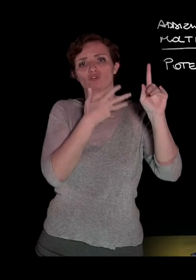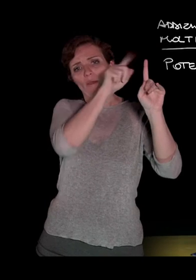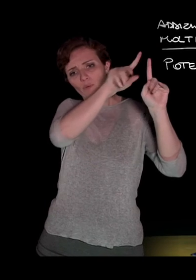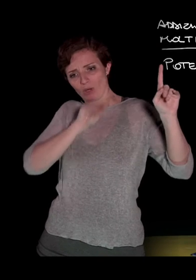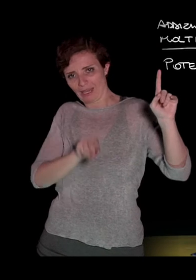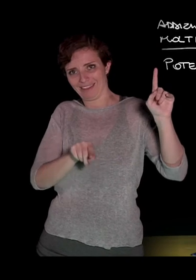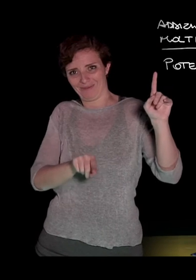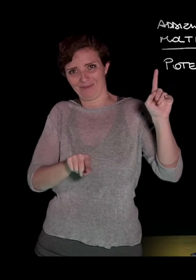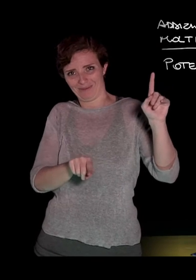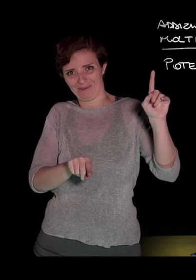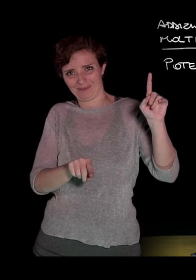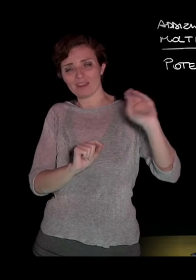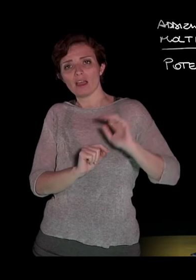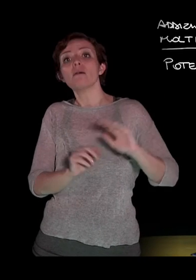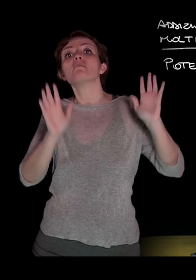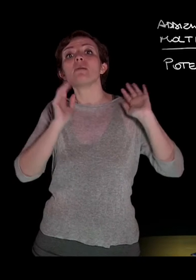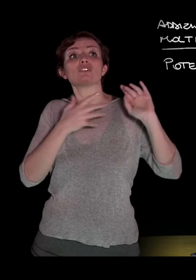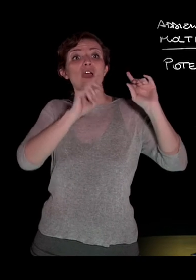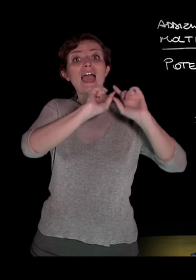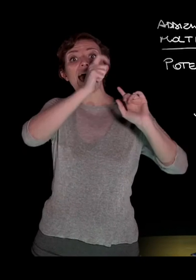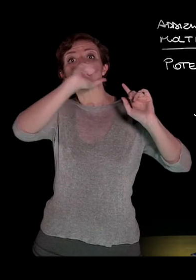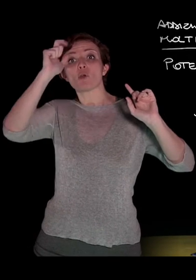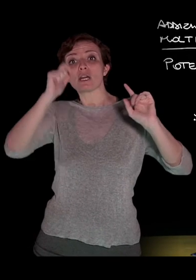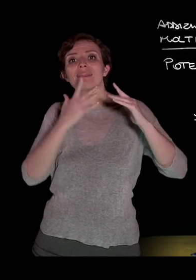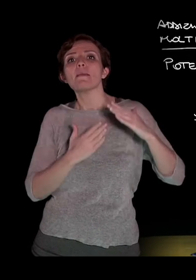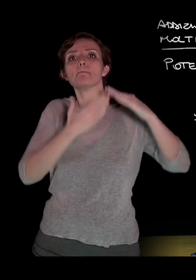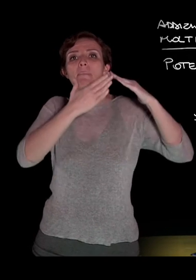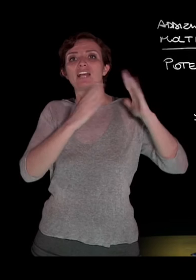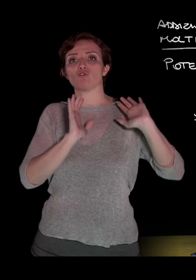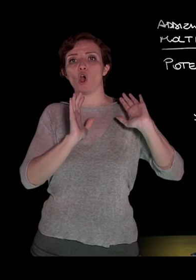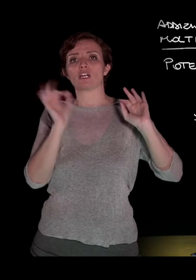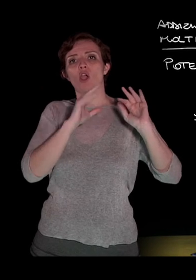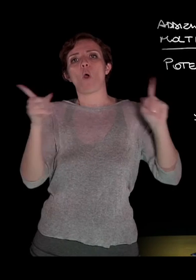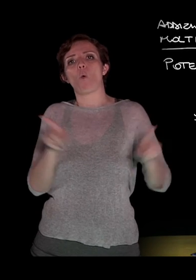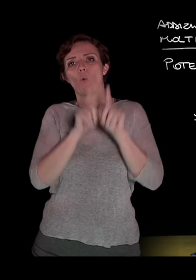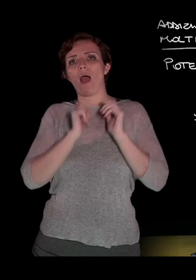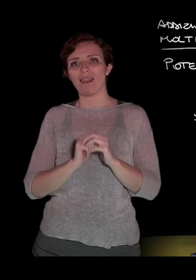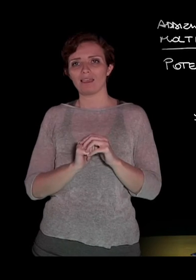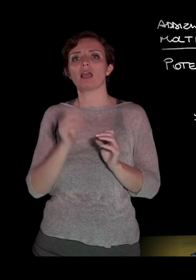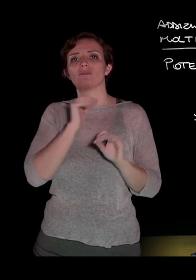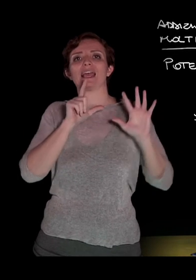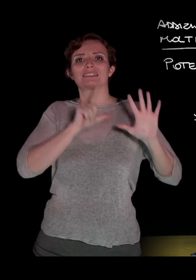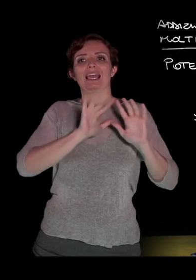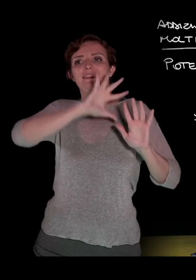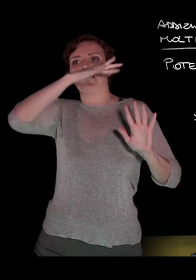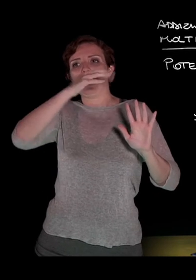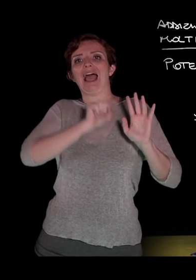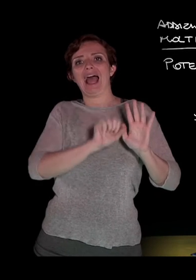esponenti maggiori o uguali, quindi per esempio 7a alla quinta, b alla sesta, c alla terza, è assolutamente